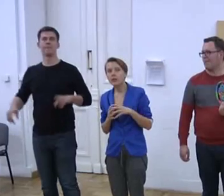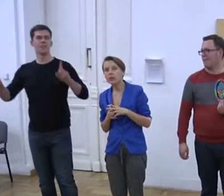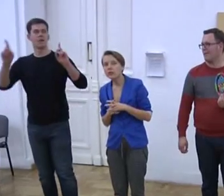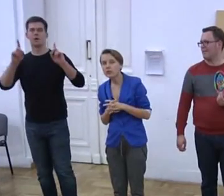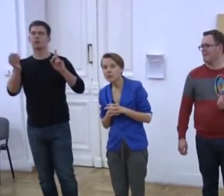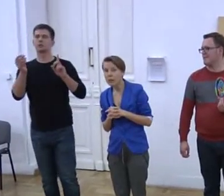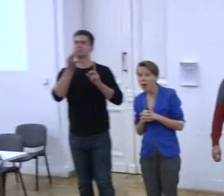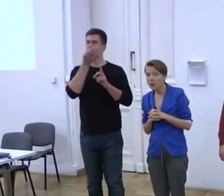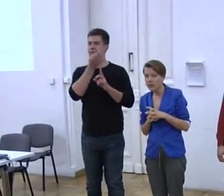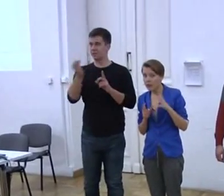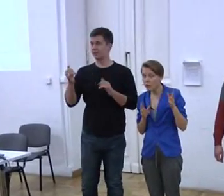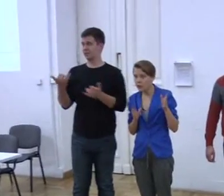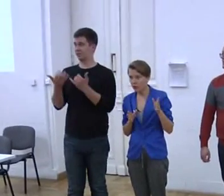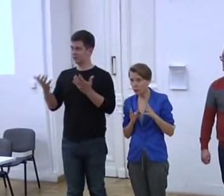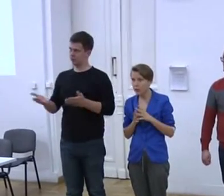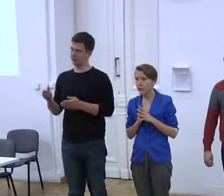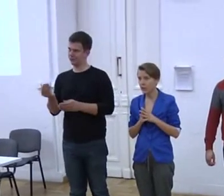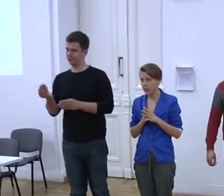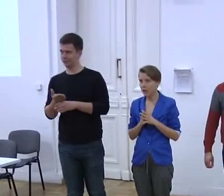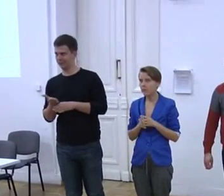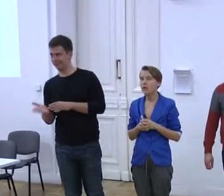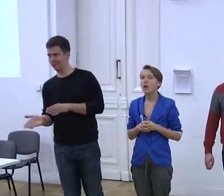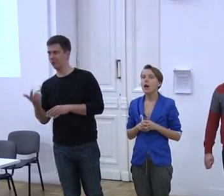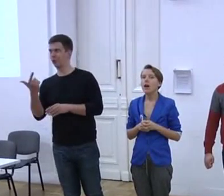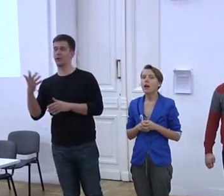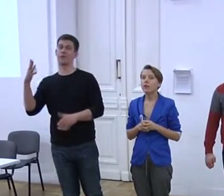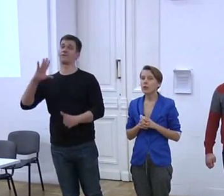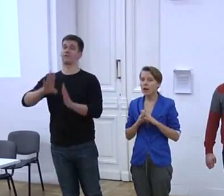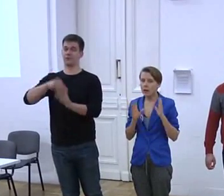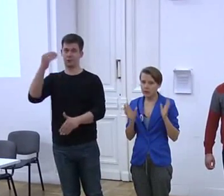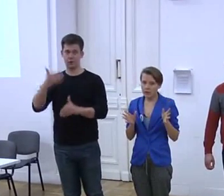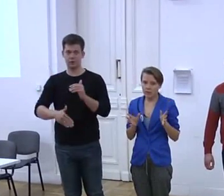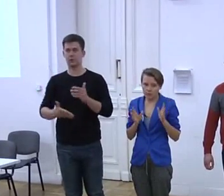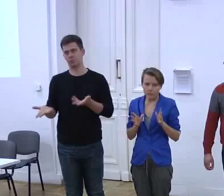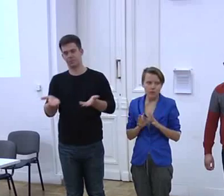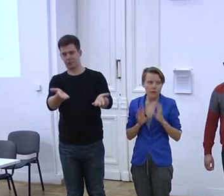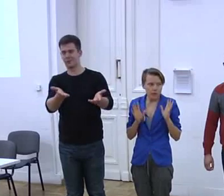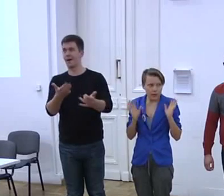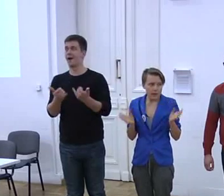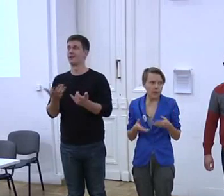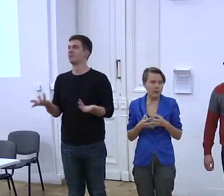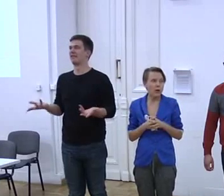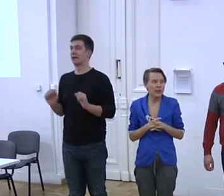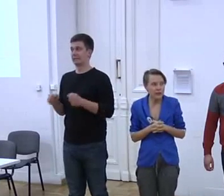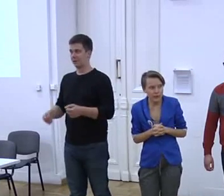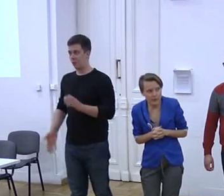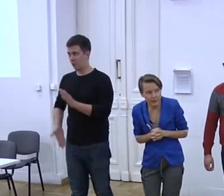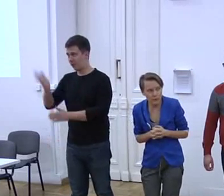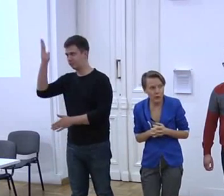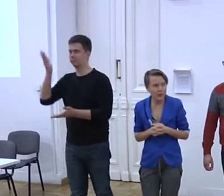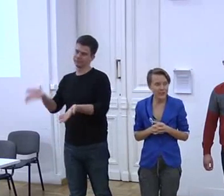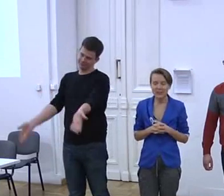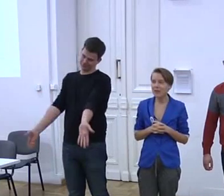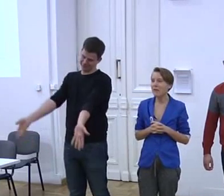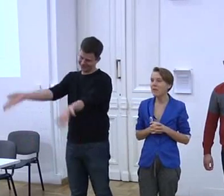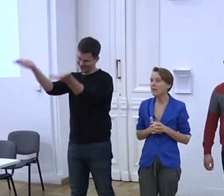Jeżeli ktoś jeszcze ma ochotę skończyć drugie ćwiczenie, to ja nie będę ograniczać Waszej